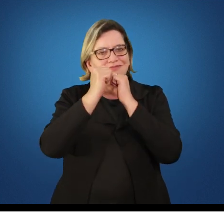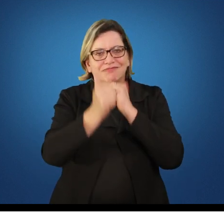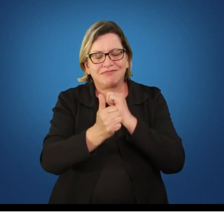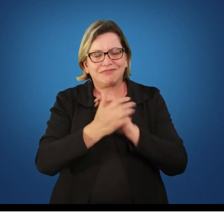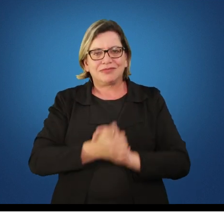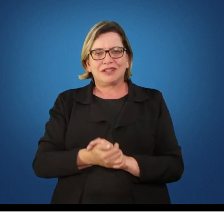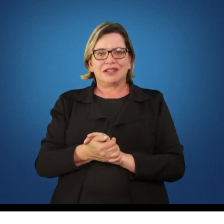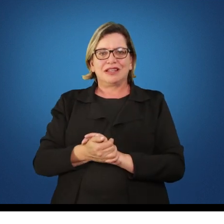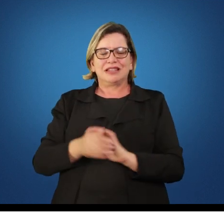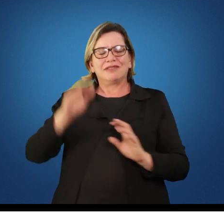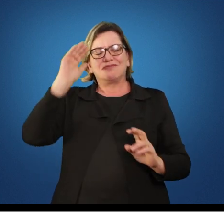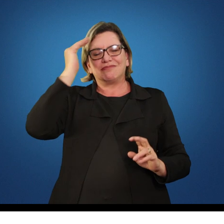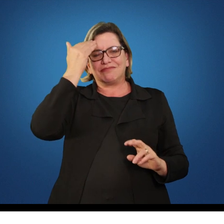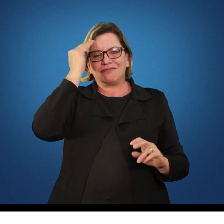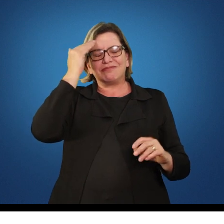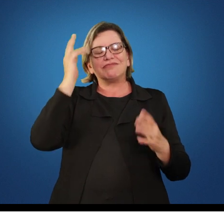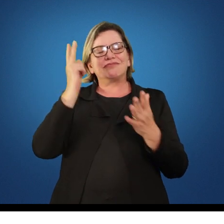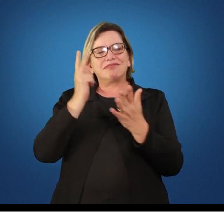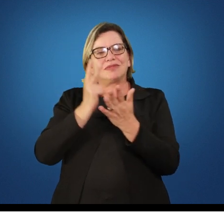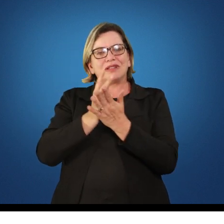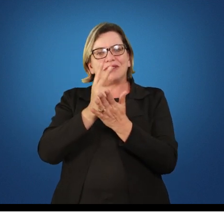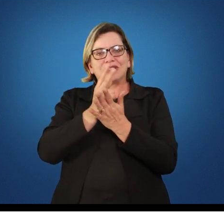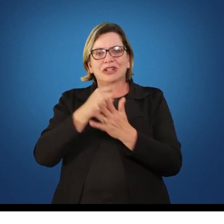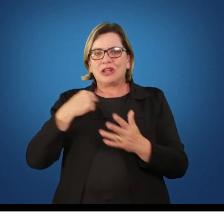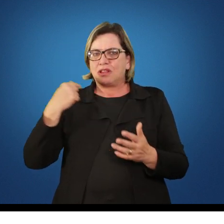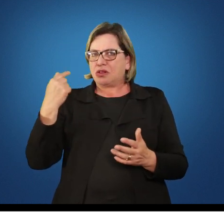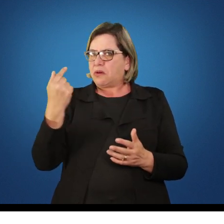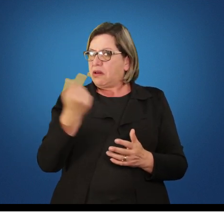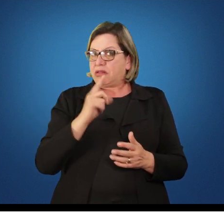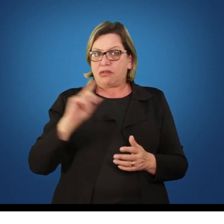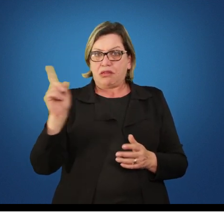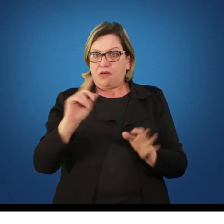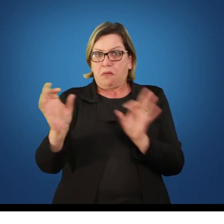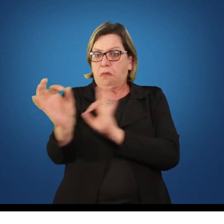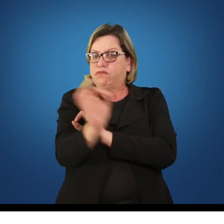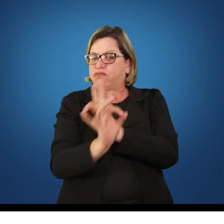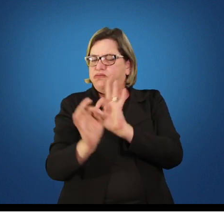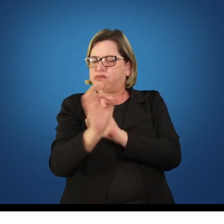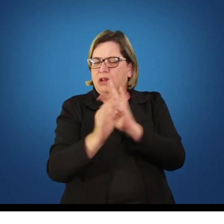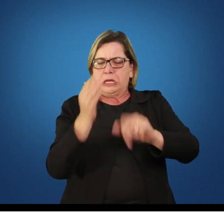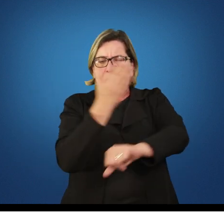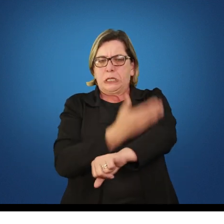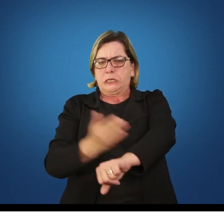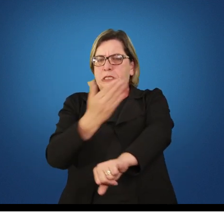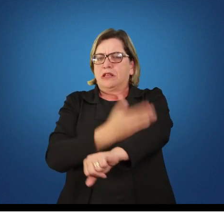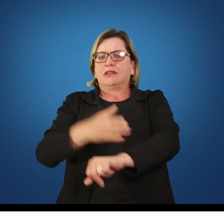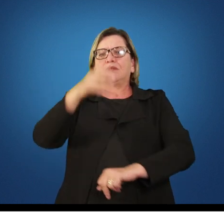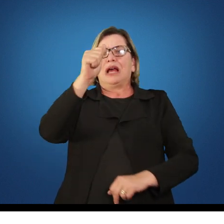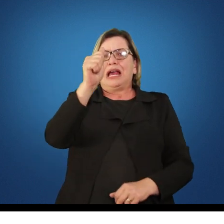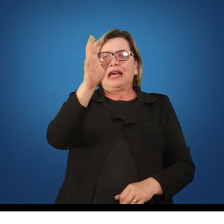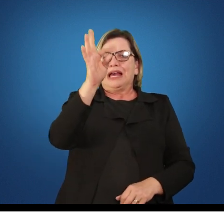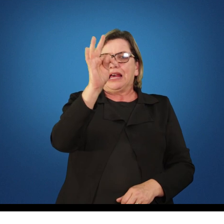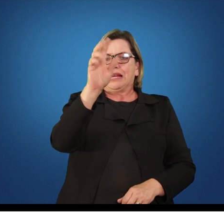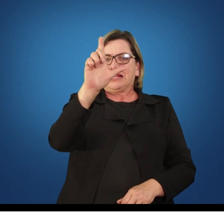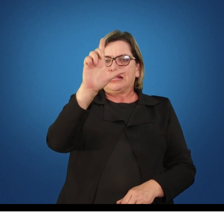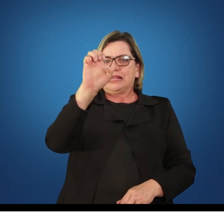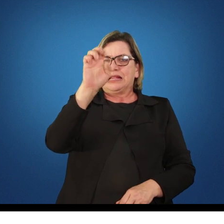Entendendo que nós não estaremos preparando atletas. Nós estaremos preparando pessoas que